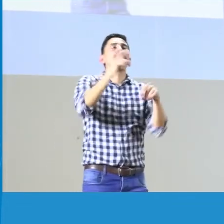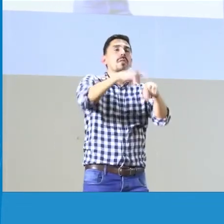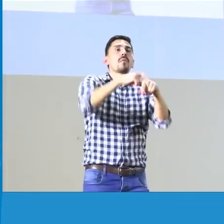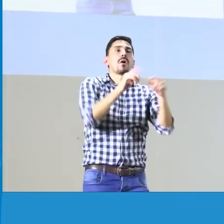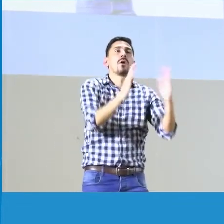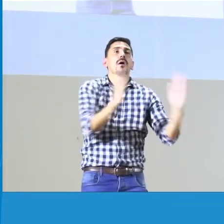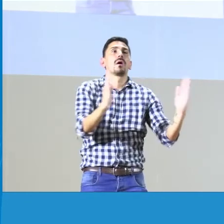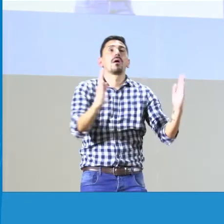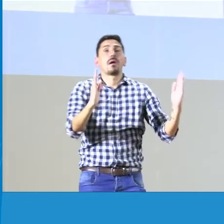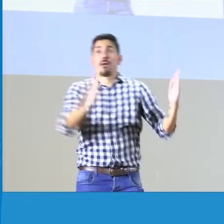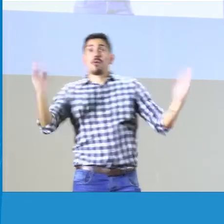adelante.